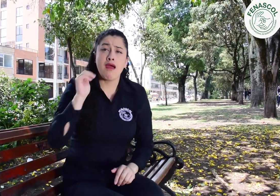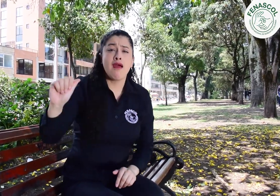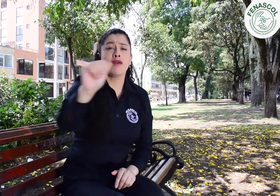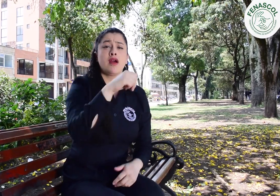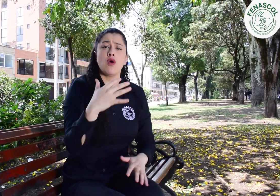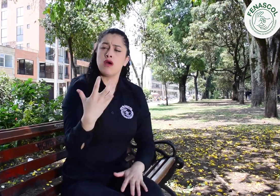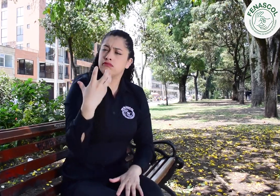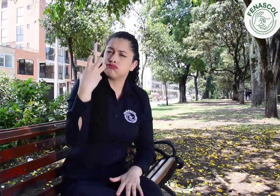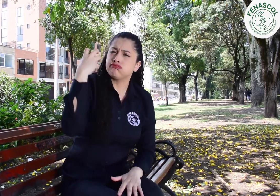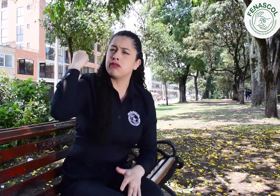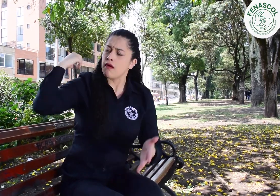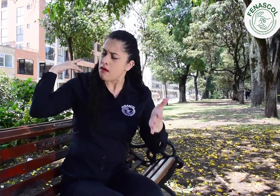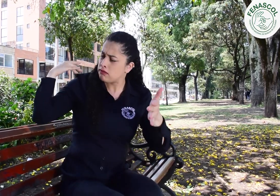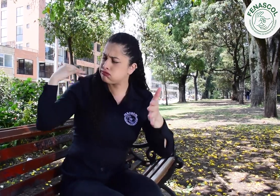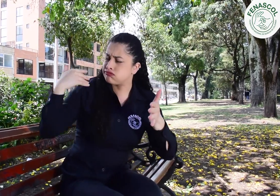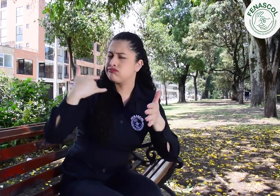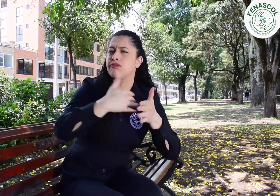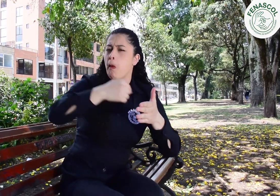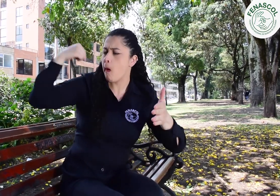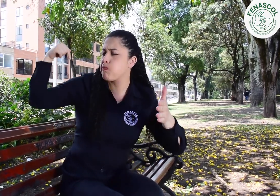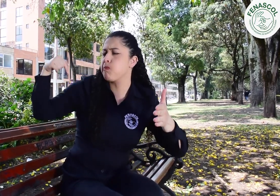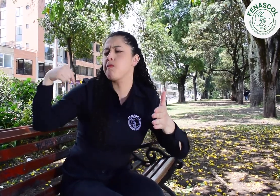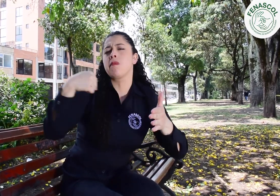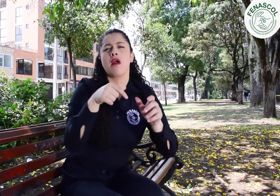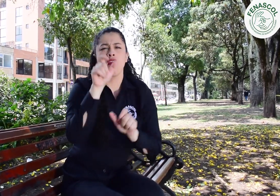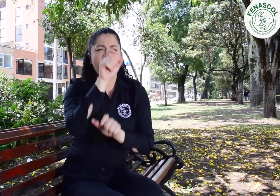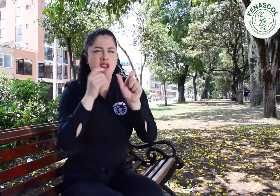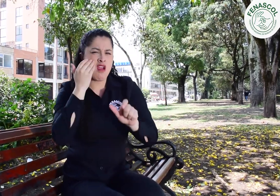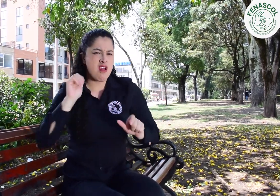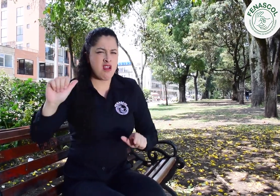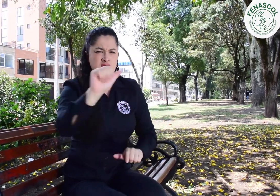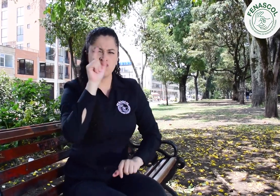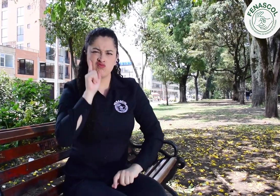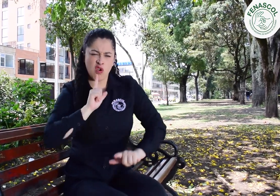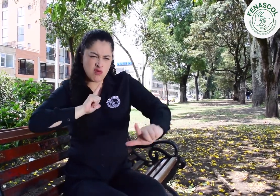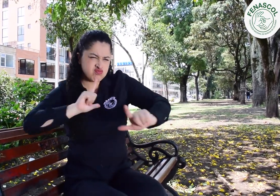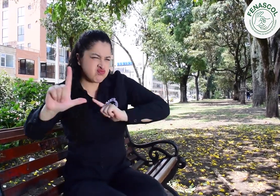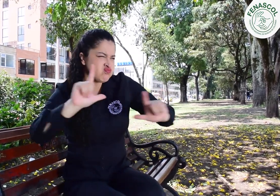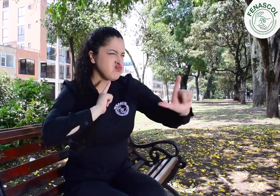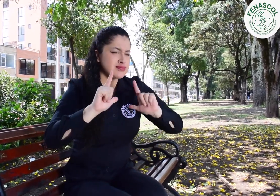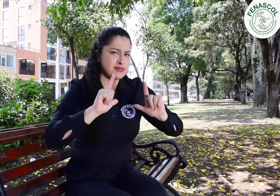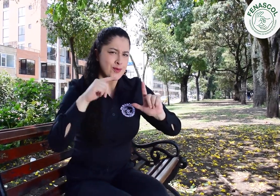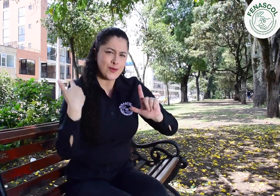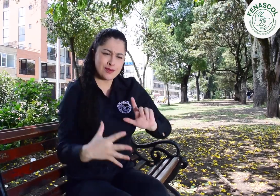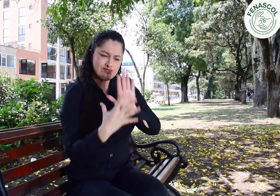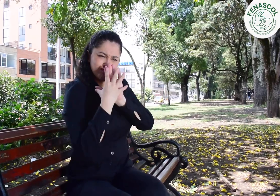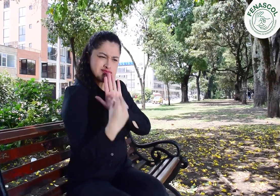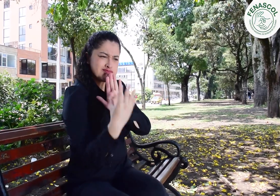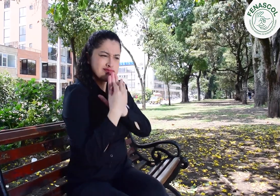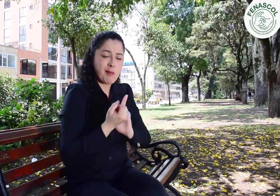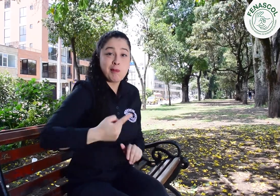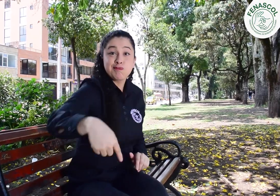mujeres sordas que tienen una larga trayectoria de liderazgo y lucha por la comunidad, siendo ejemplo para las demás.